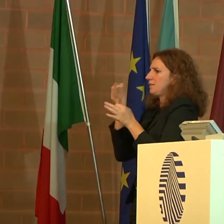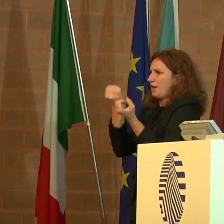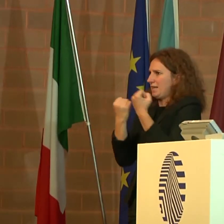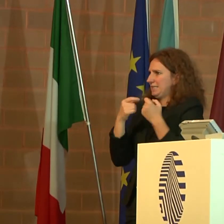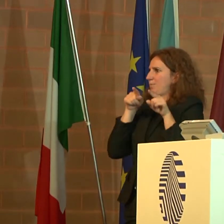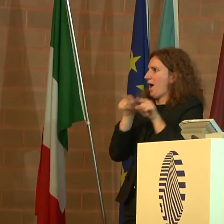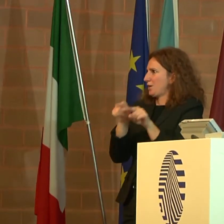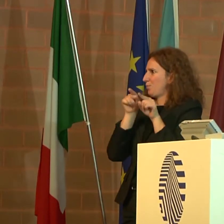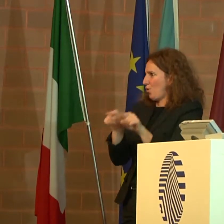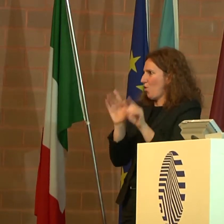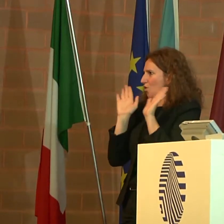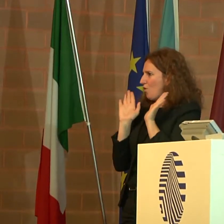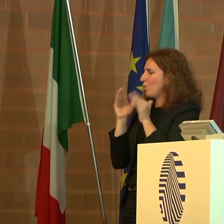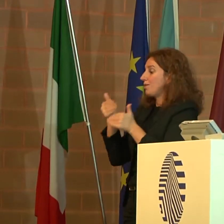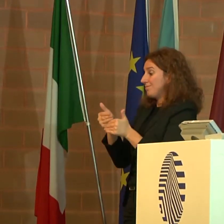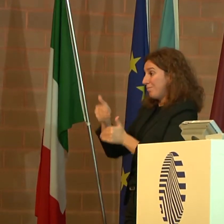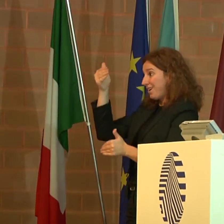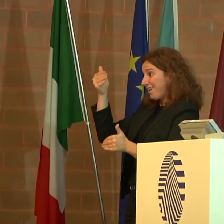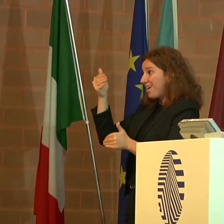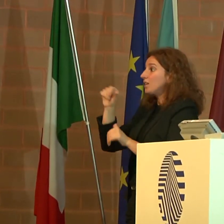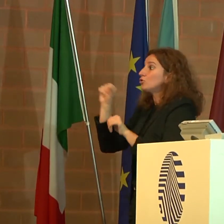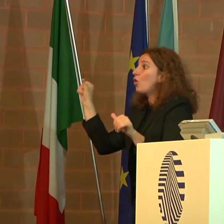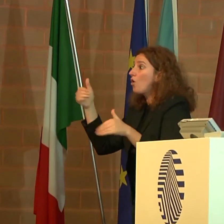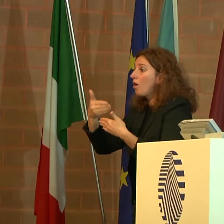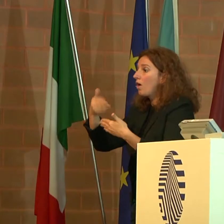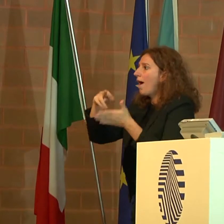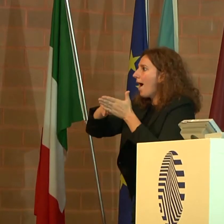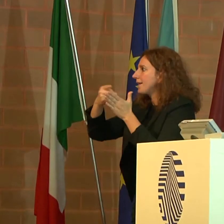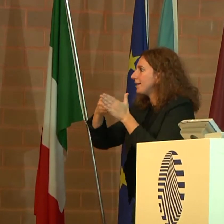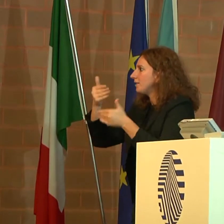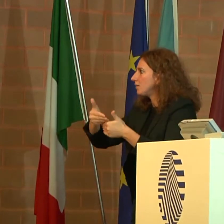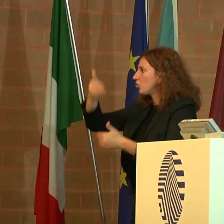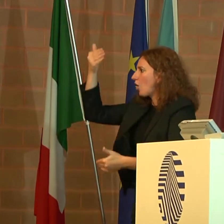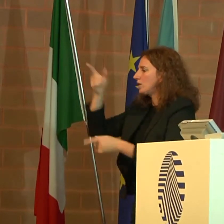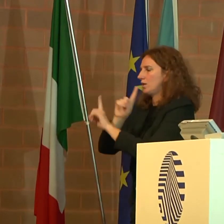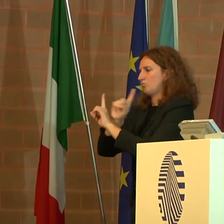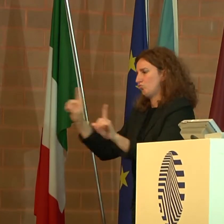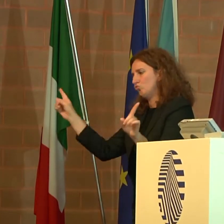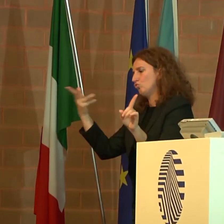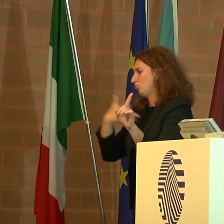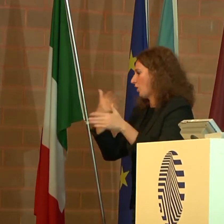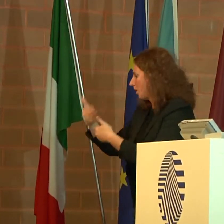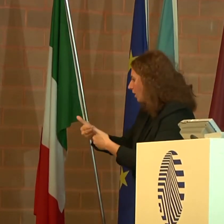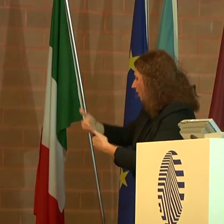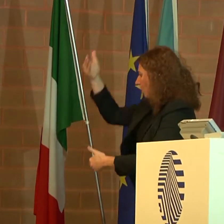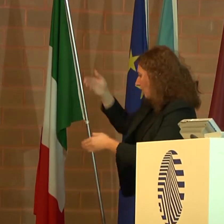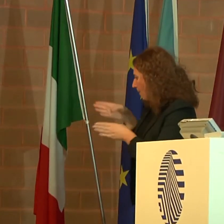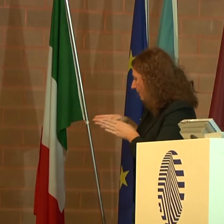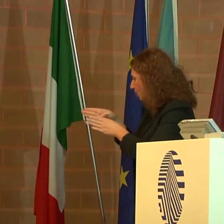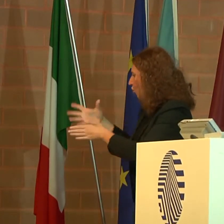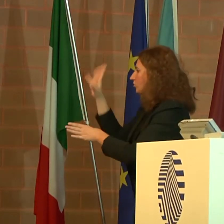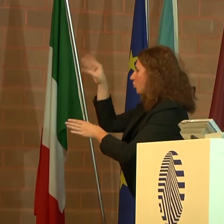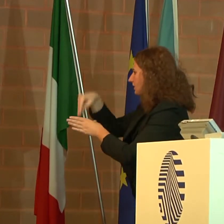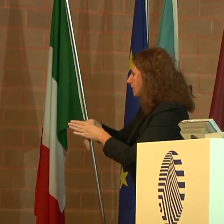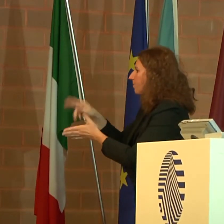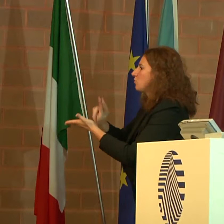non sia limitata quindi solo a quelle architettoniche, ma che riguardi anche quelle che si innalzano nel percorso di inserimento